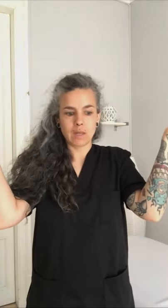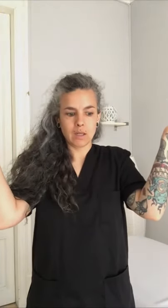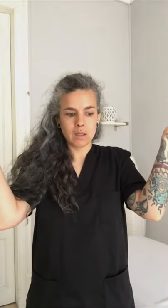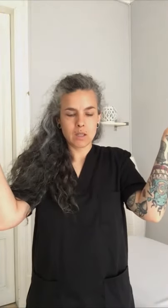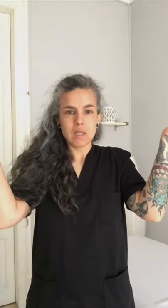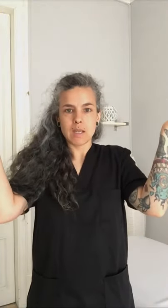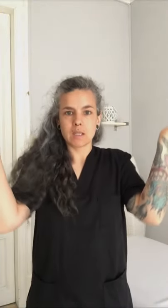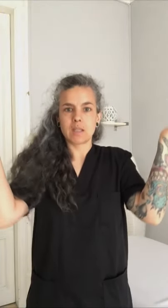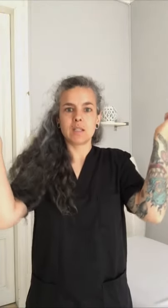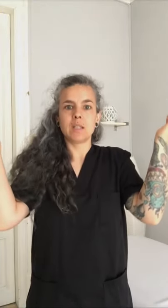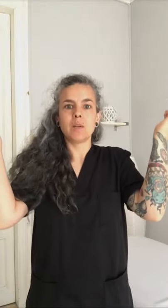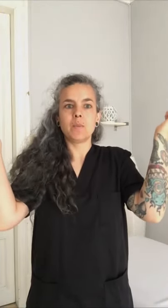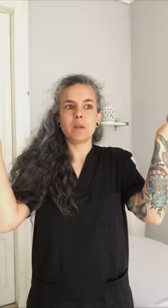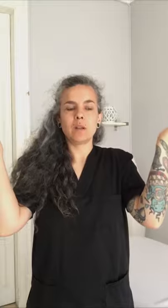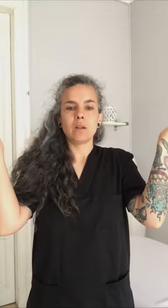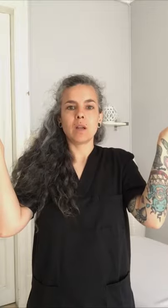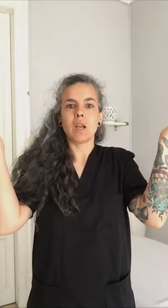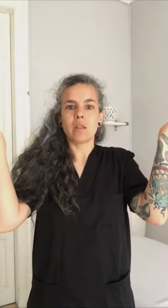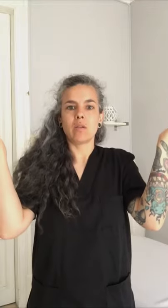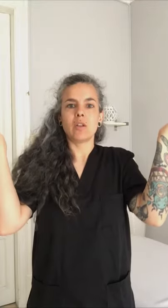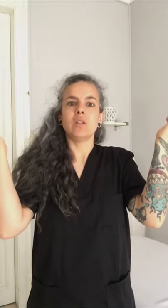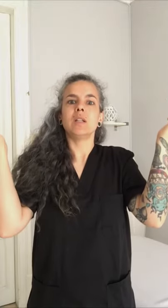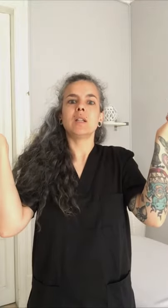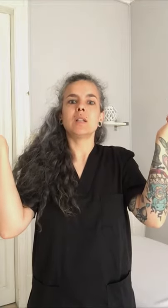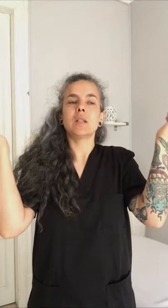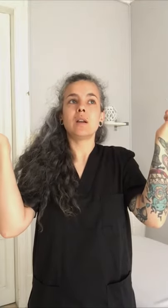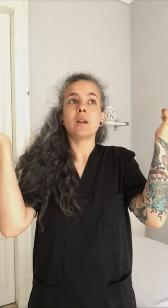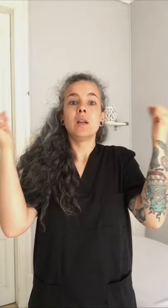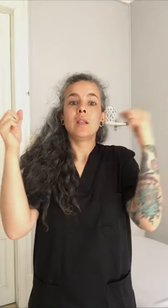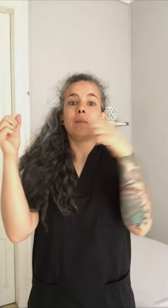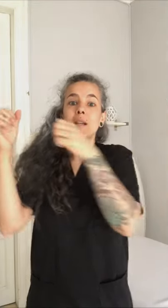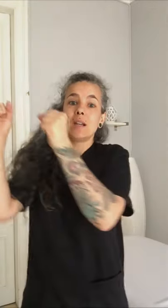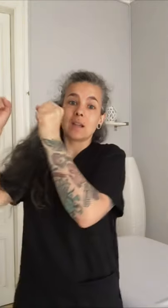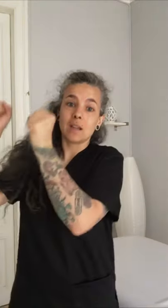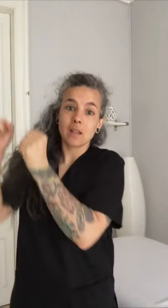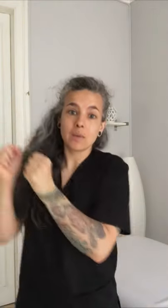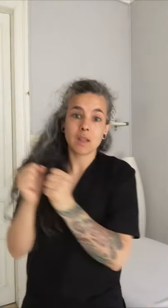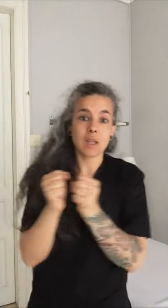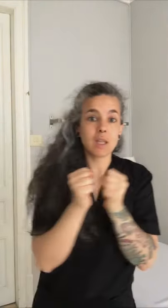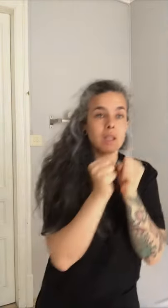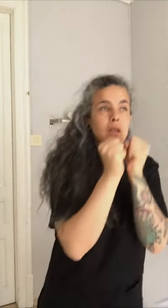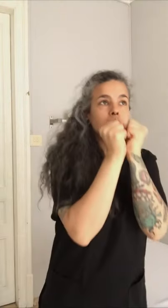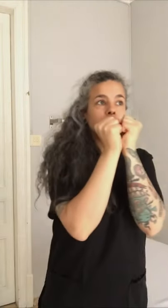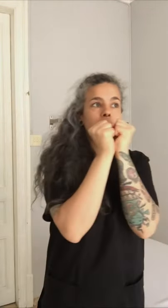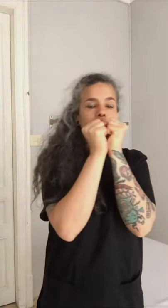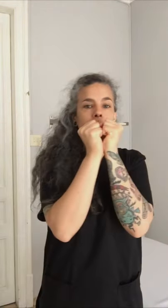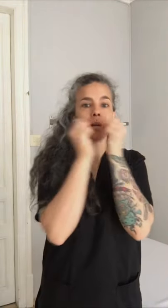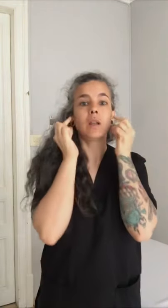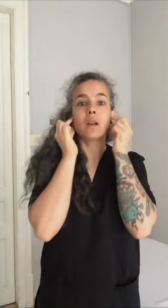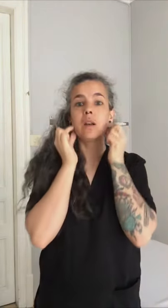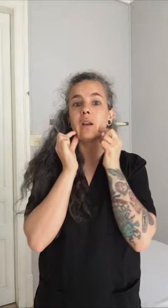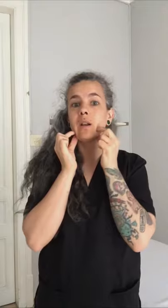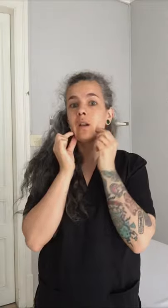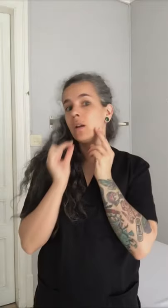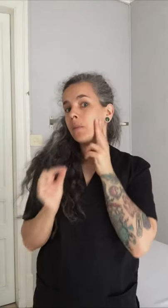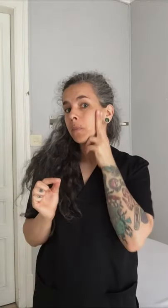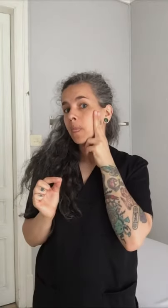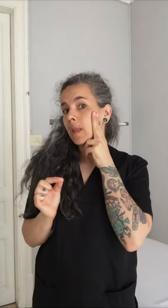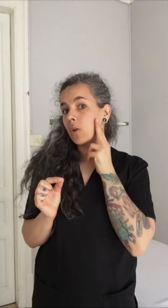¿vale? Y que esté siempre en la zona donde tiene que estar, de manera que cada vez que entre el